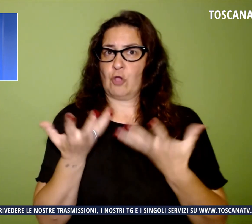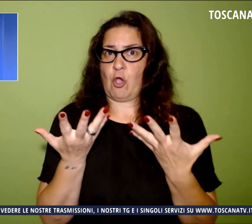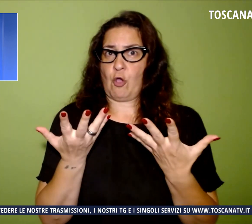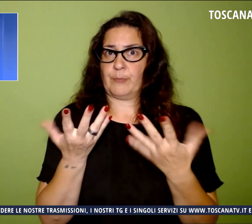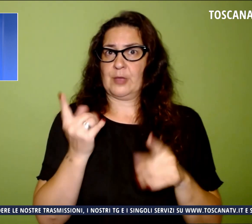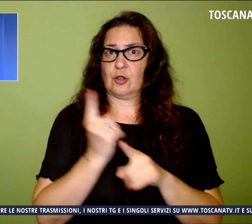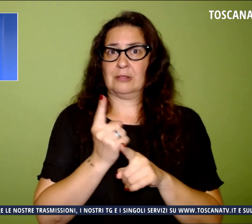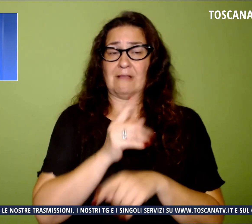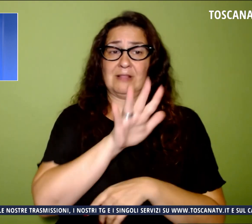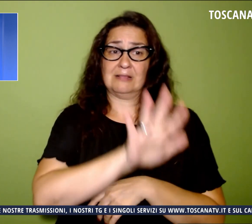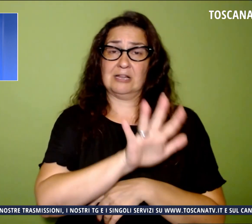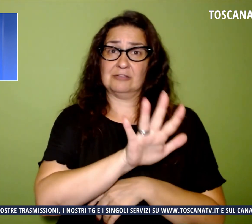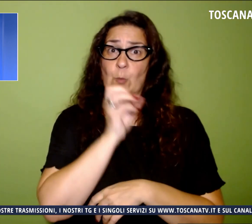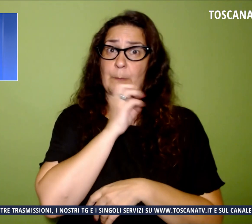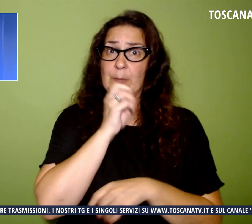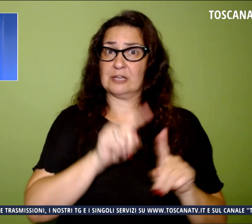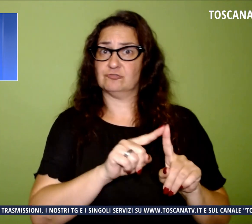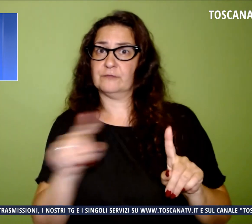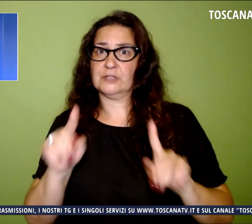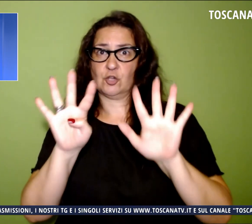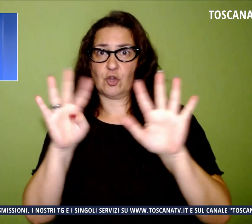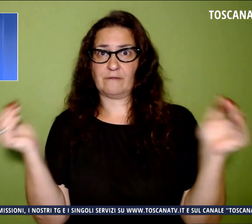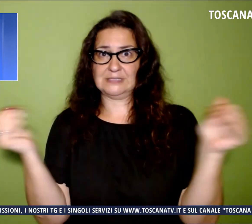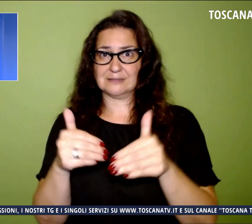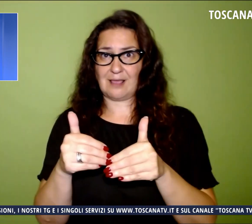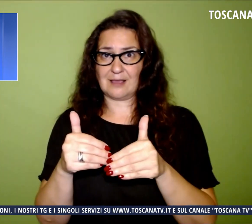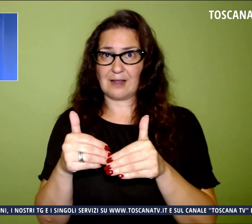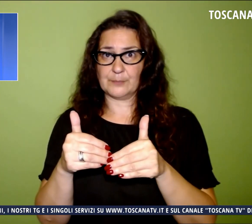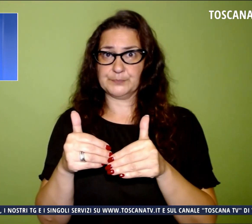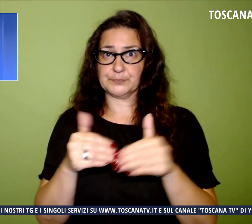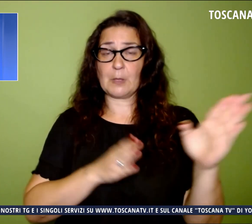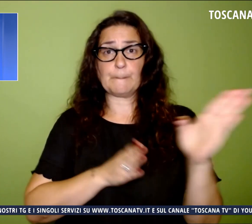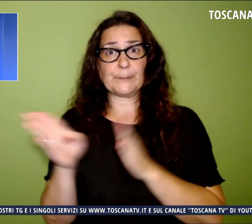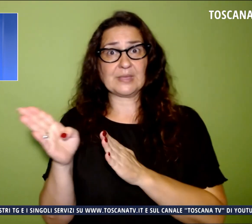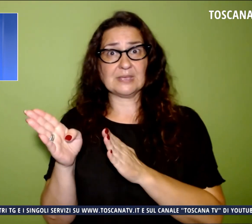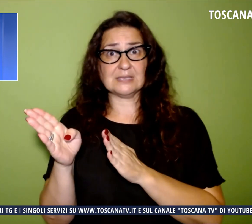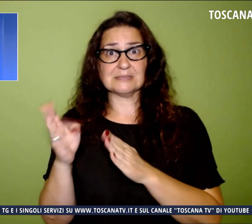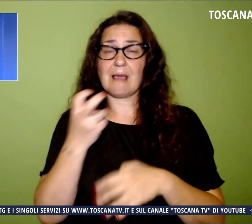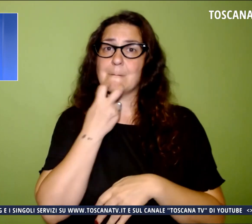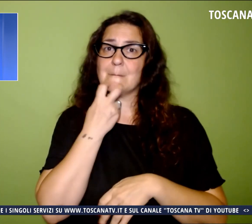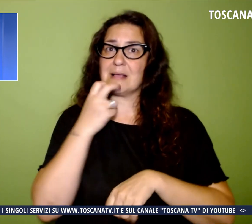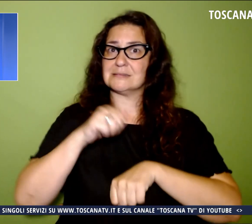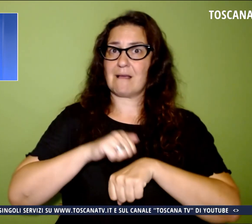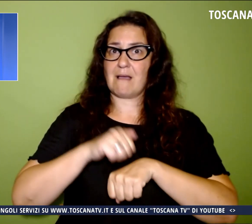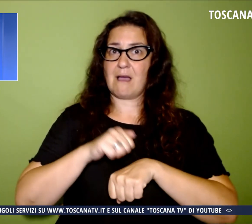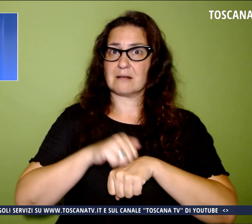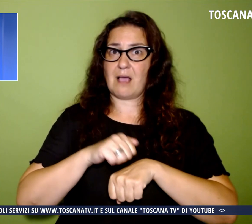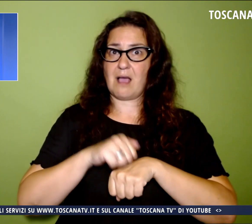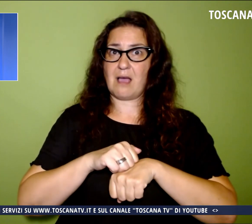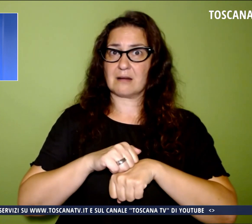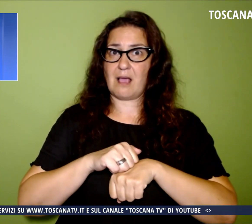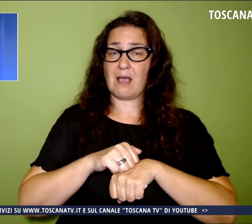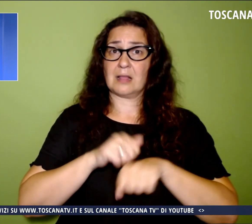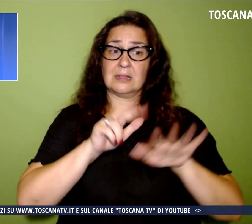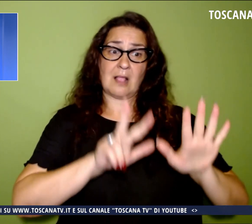alle 21. A Pisa e Massacarrara si fermeranno dalle 20 alle